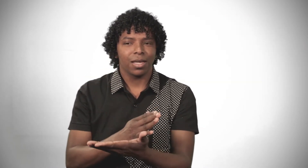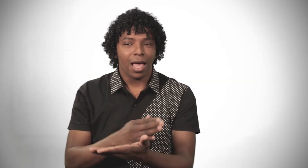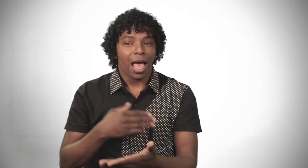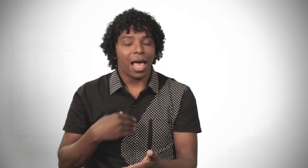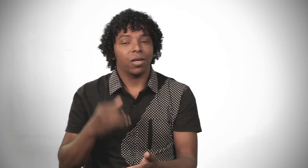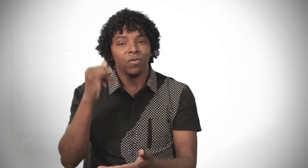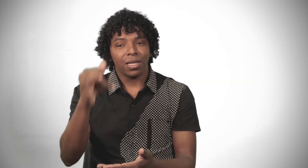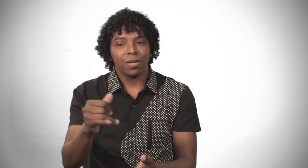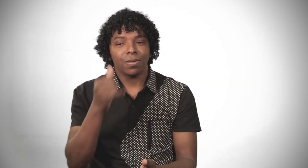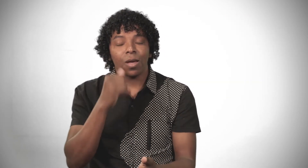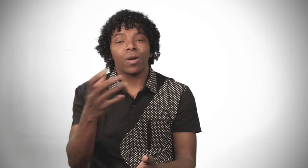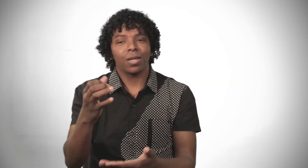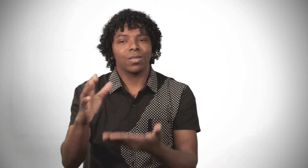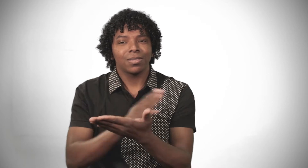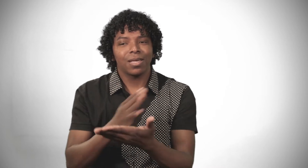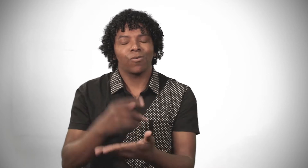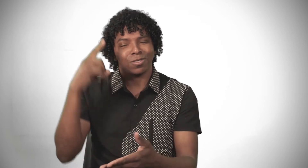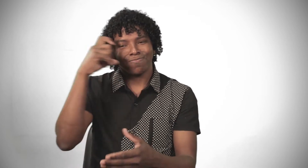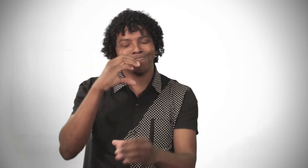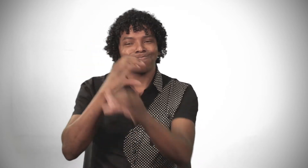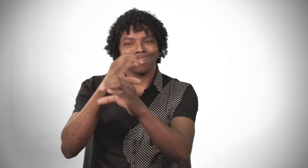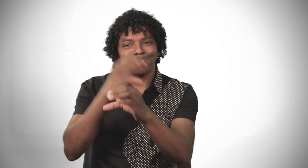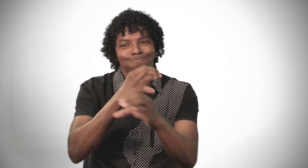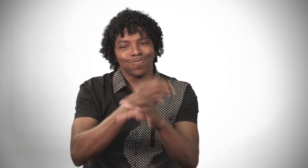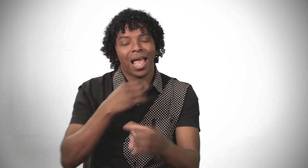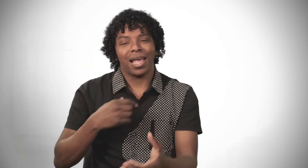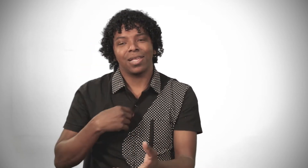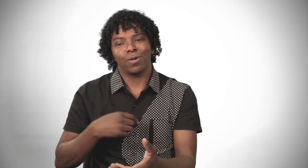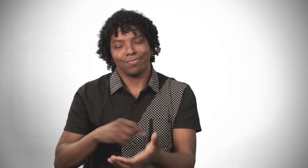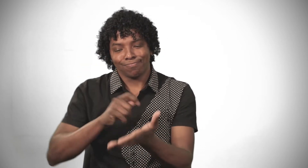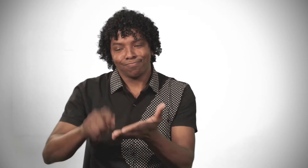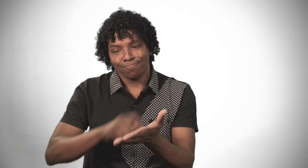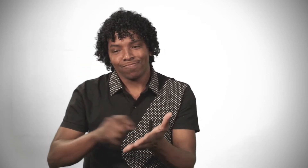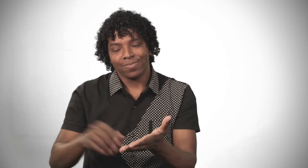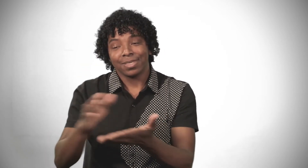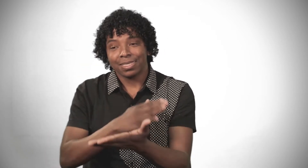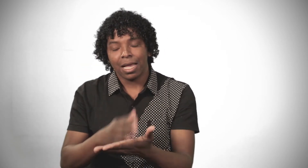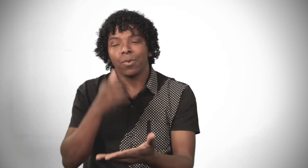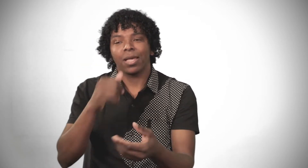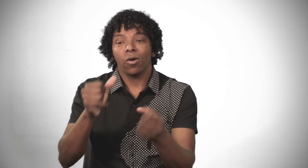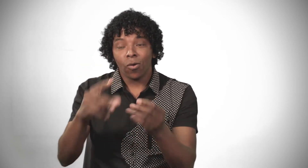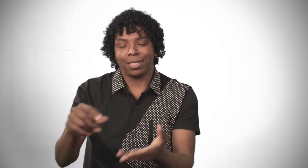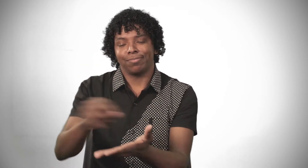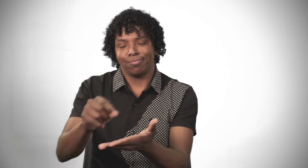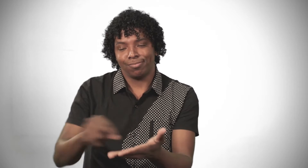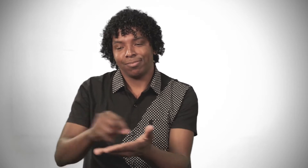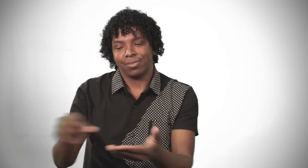Eu informei para a moça, olha, quero pegar o livro. Só que a comunicação estava muito difícil, né? Tentamos escrever. E ela falou assim, ok. Ela tentou escrever